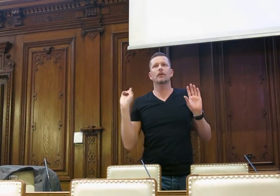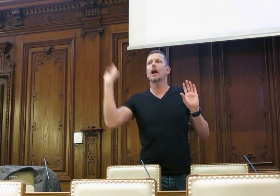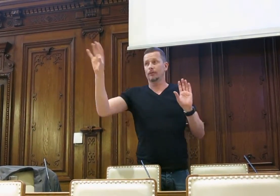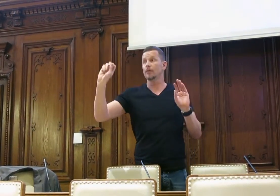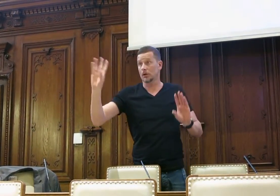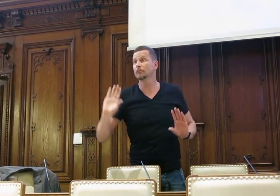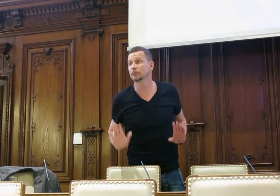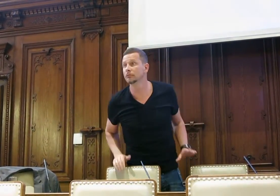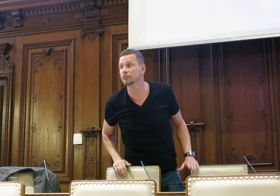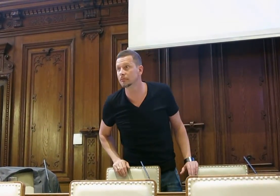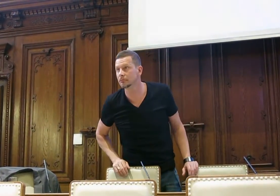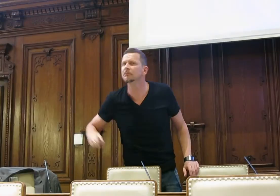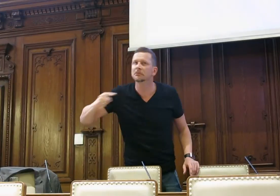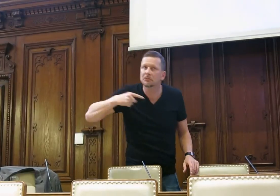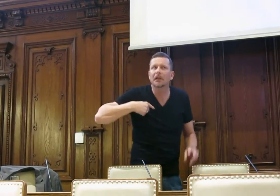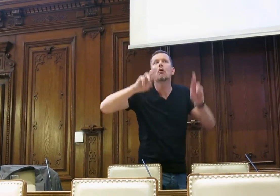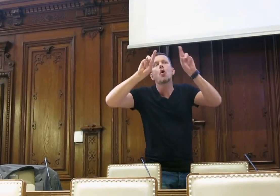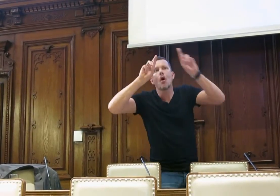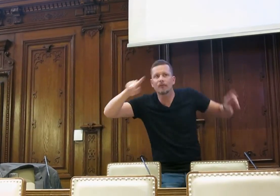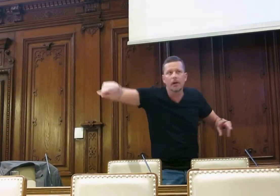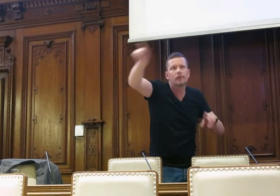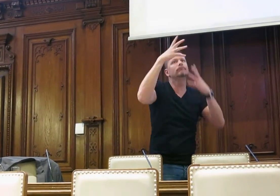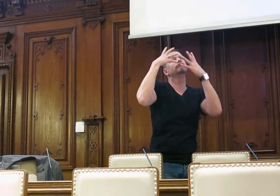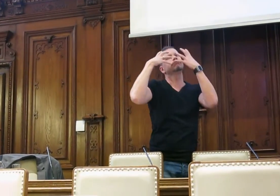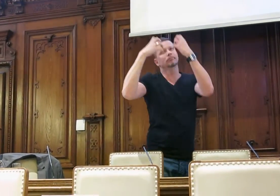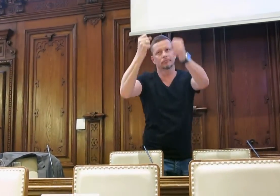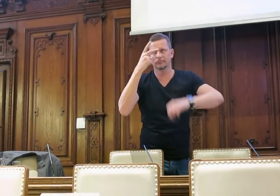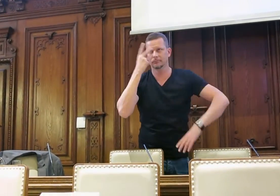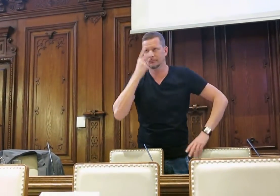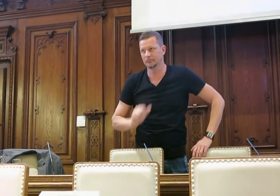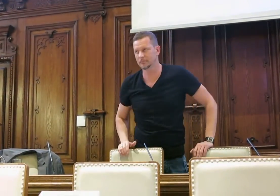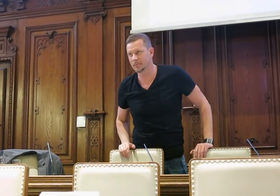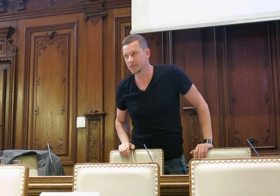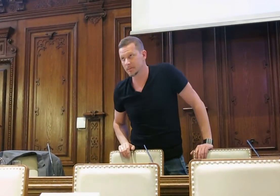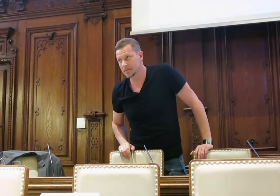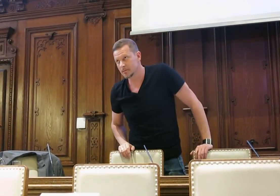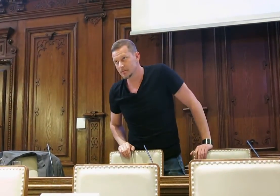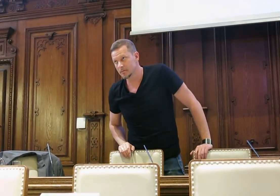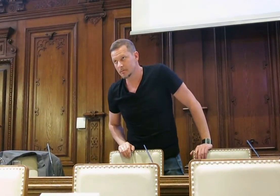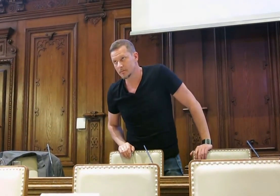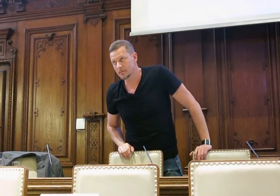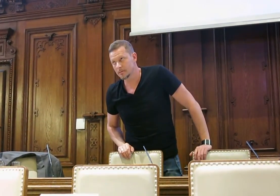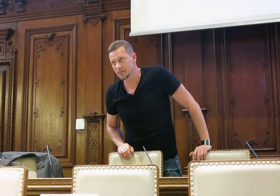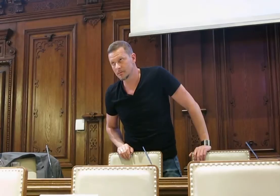dazu sagen, einwerfen und versuchen sie sich vielleicht selber zu verstehen, was ich ihnen mitteilen möchte.